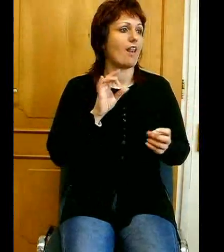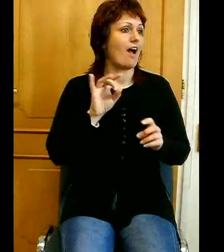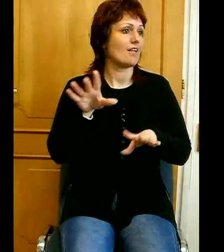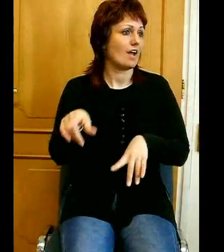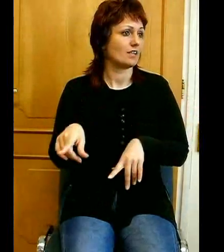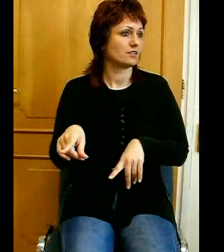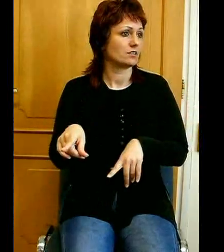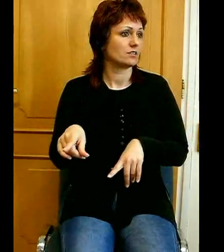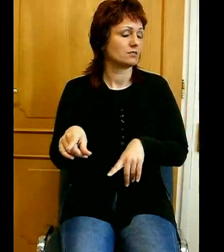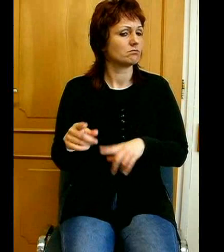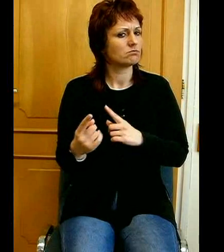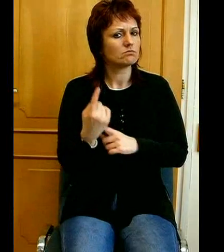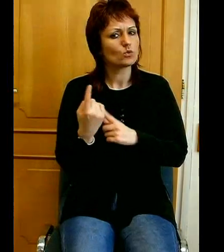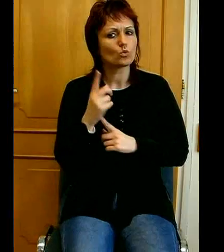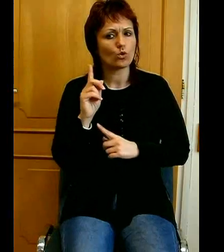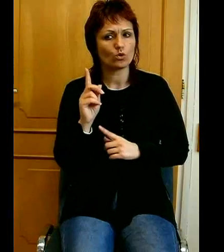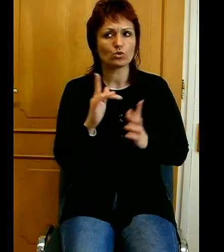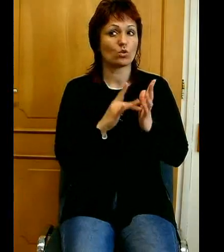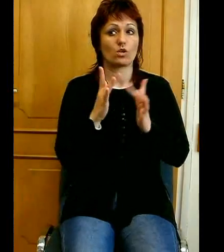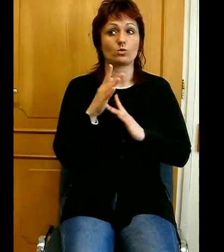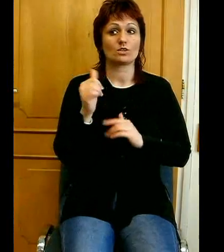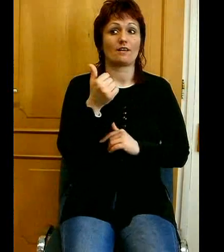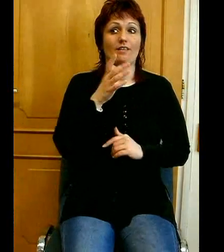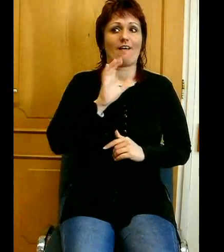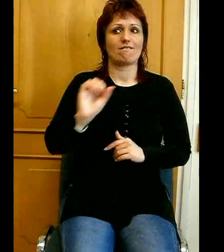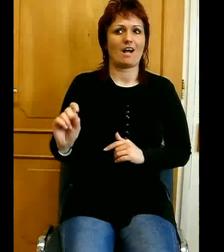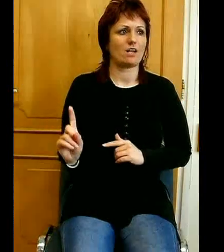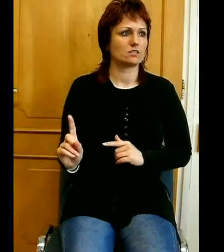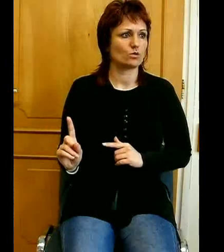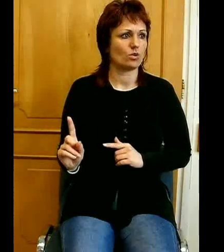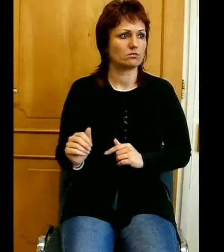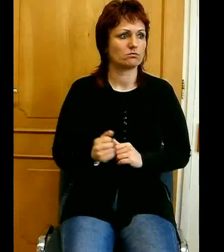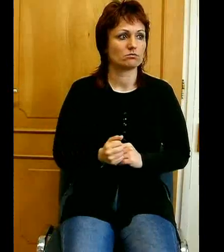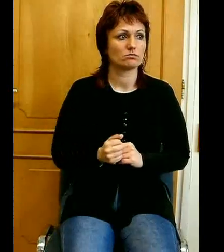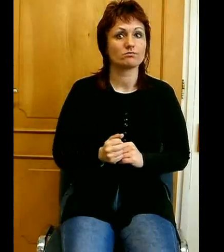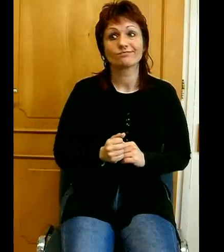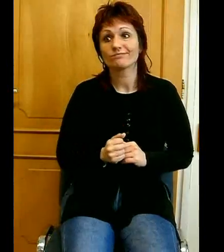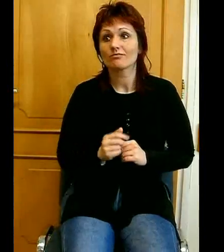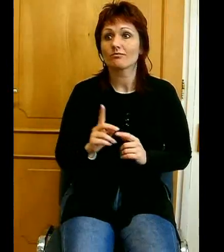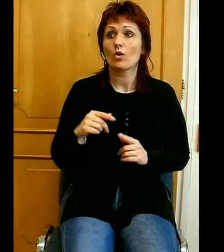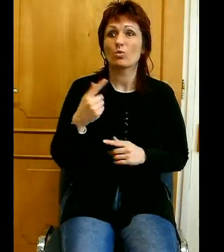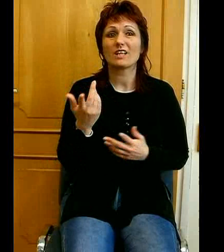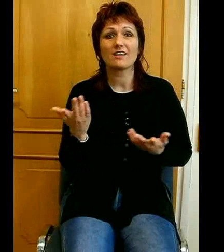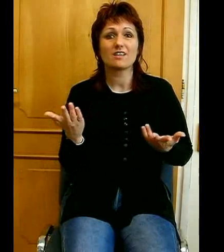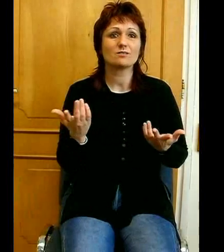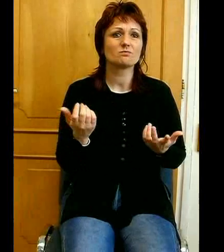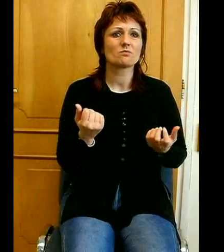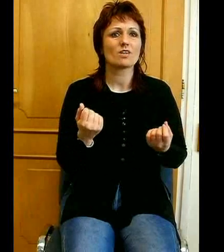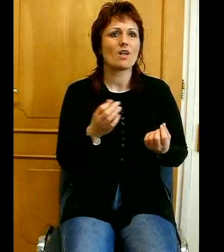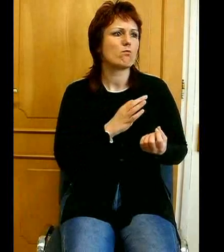szóra sem érdemesíti, nem válaszol. Utána pedig egy ilyen barátságtalannak kűnő mondatot mondjuk, hogy